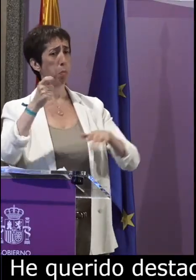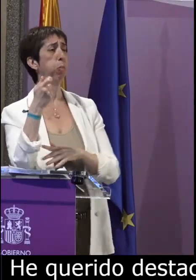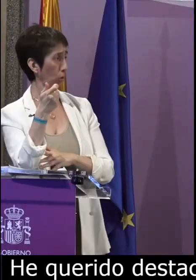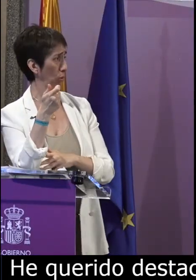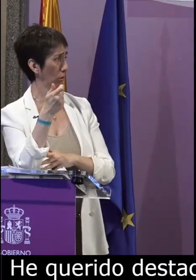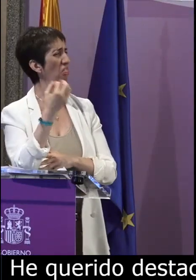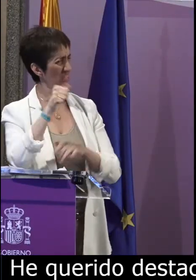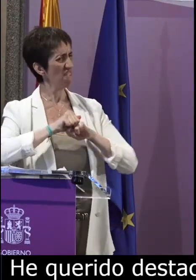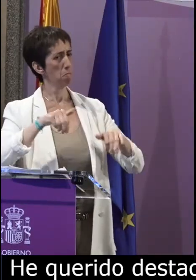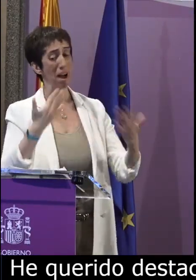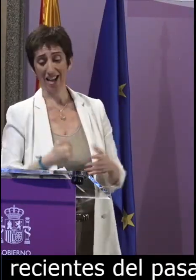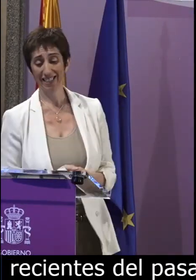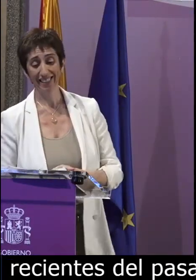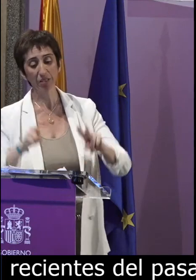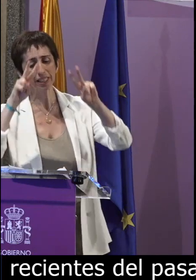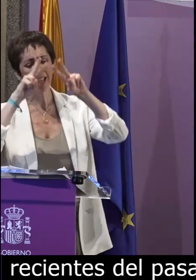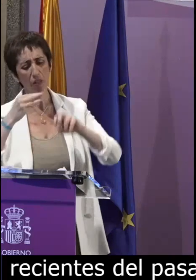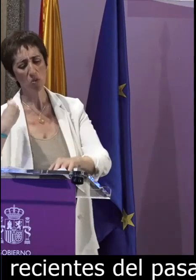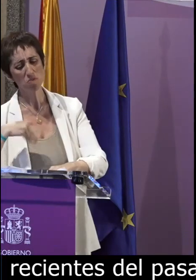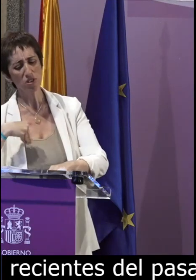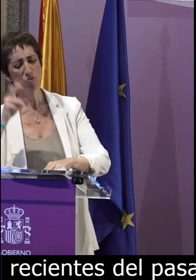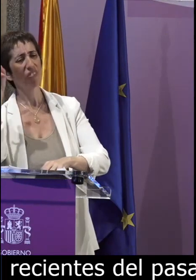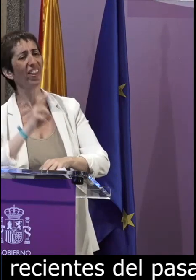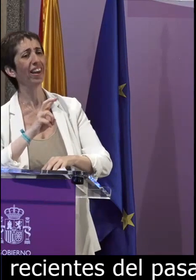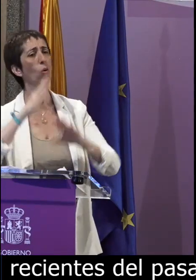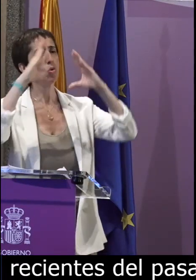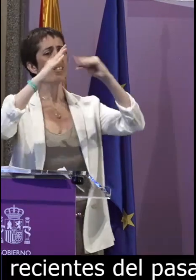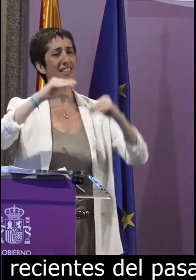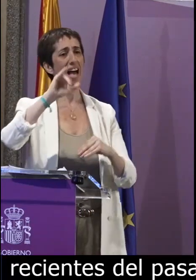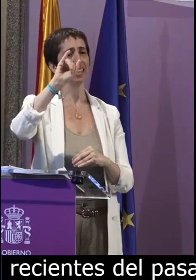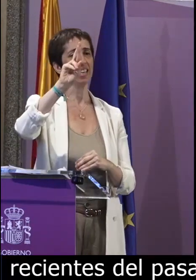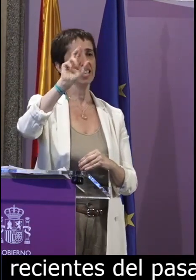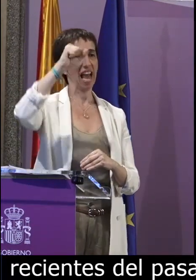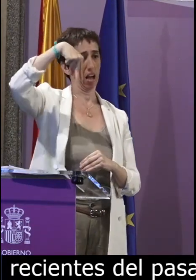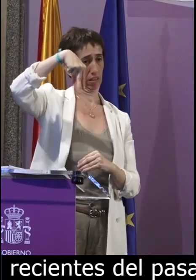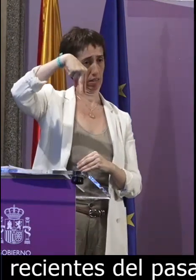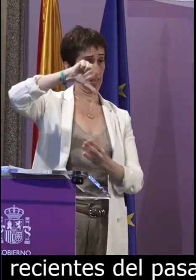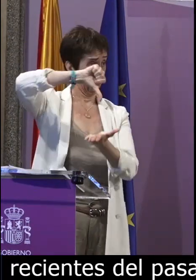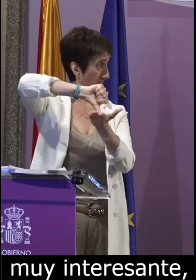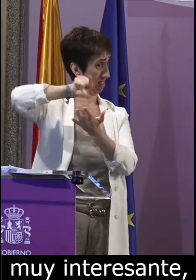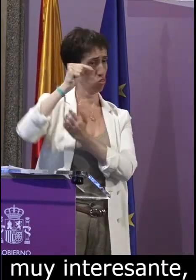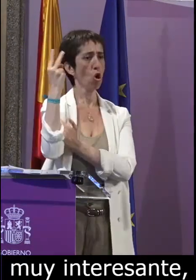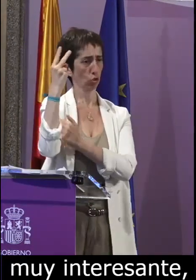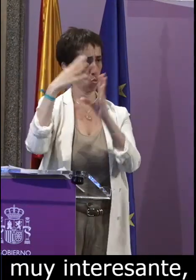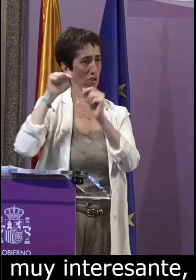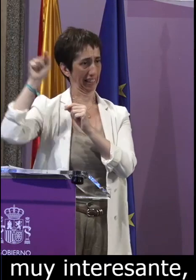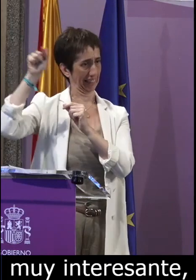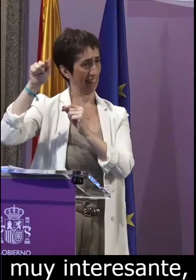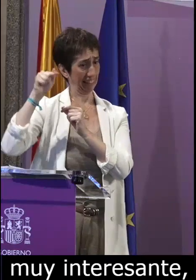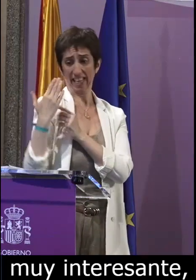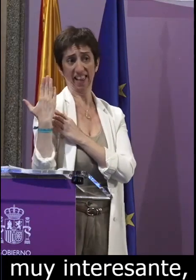muy interesante pasa que se ha hecho poca difusión en España y vienen de una universidad de Irán